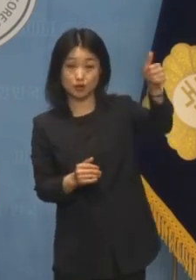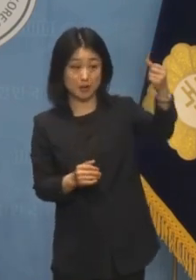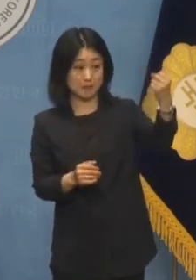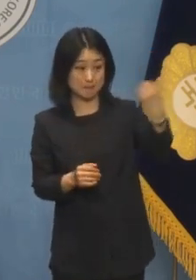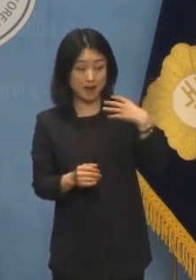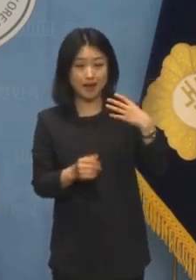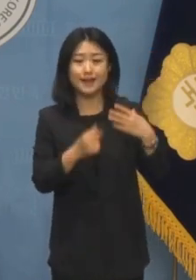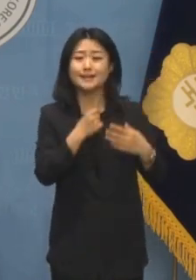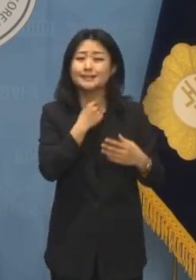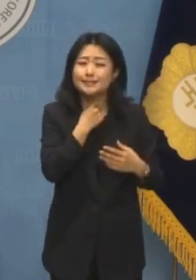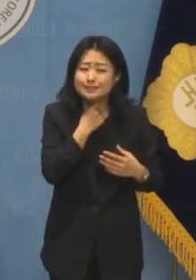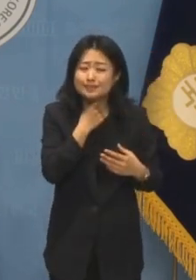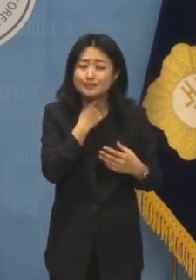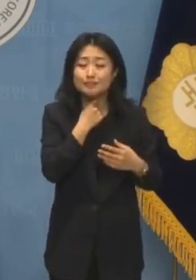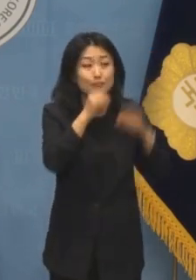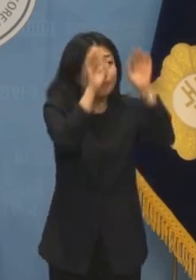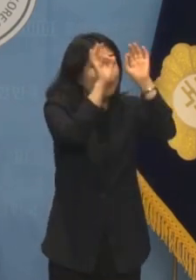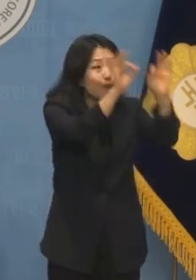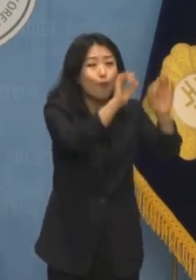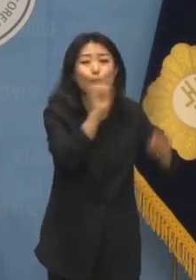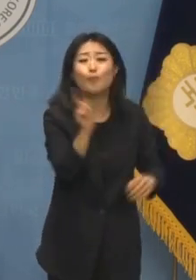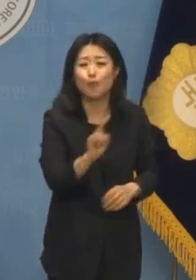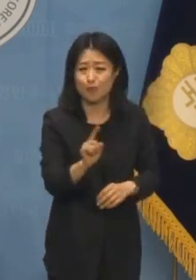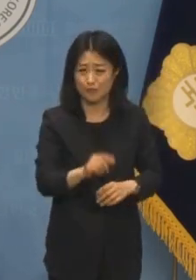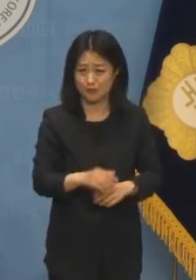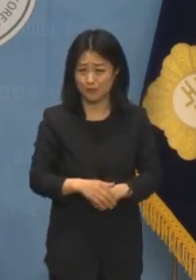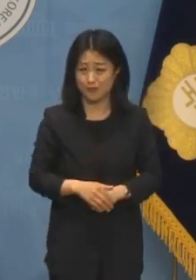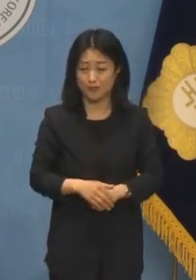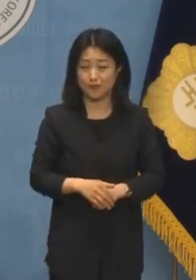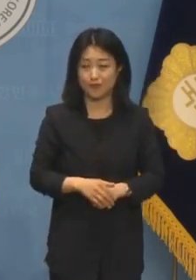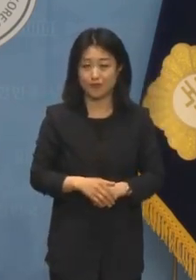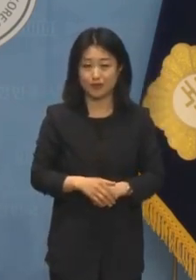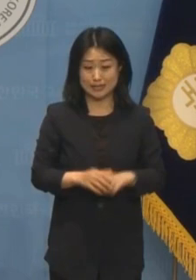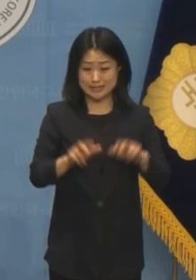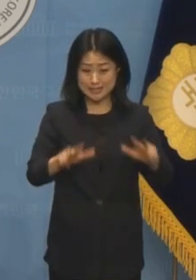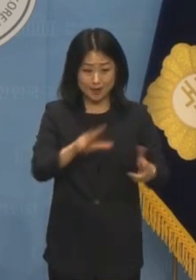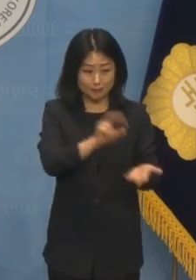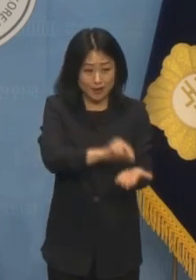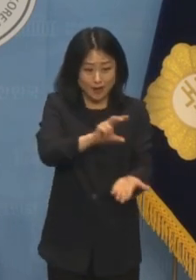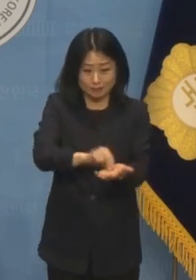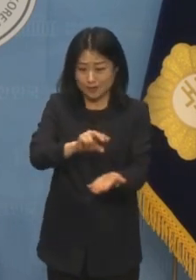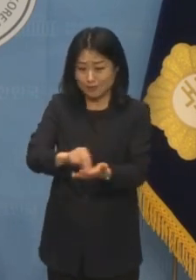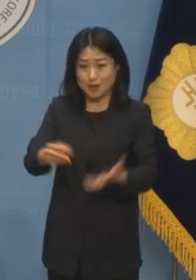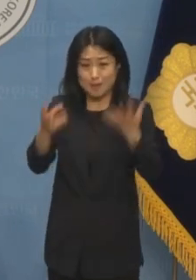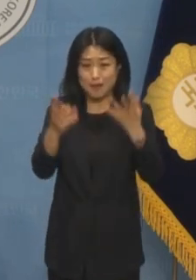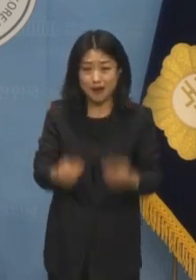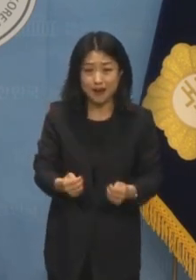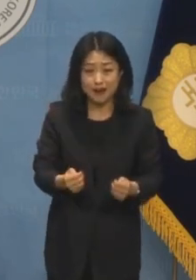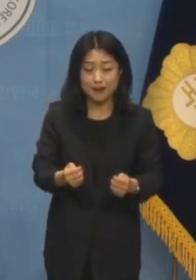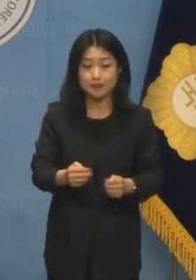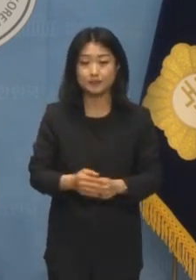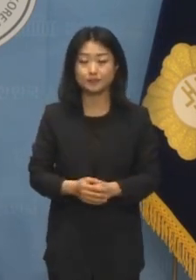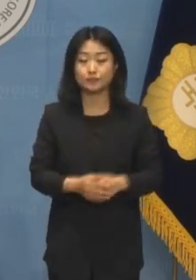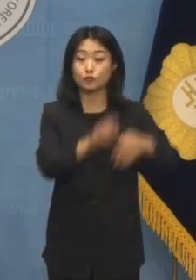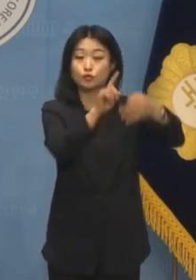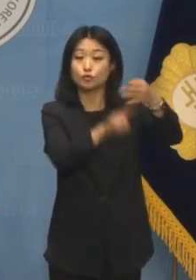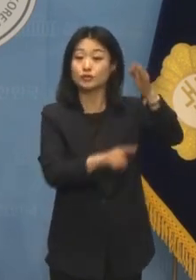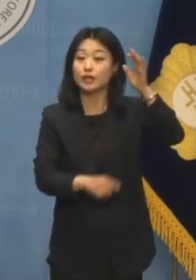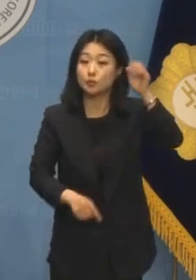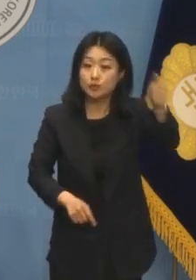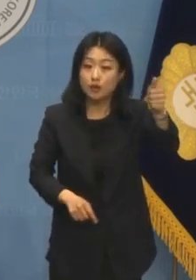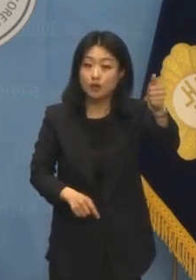직접 듣고 싶은 브리핑은 이런 게 아닙니다. 다른 현안들도 있겠지만 무엇보다도 윤 대통령